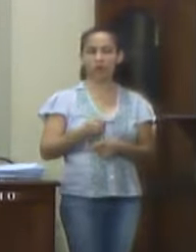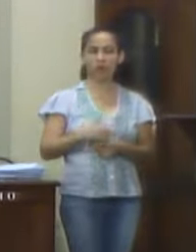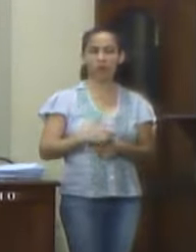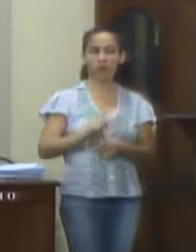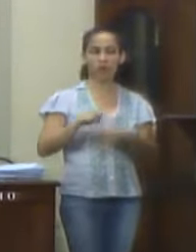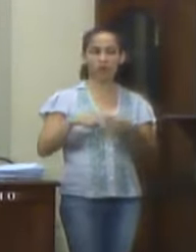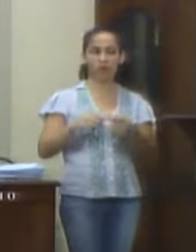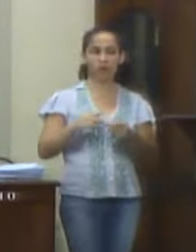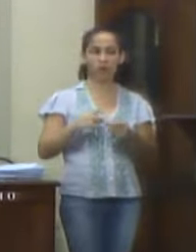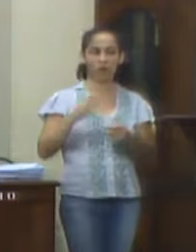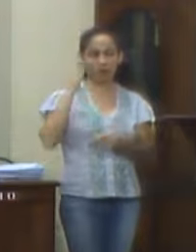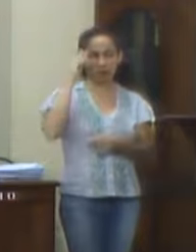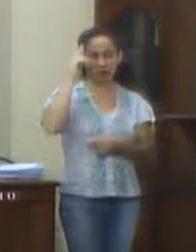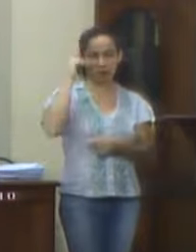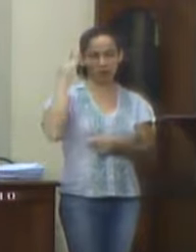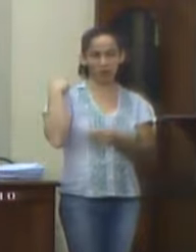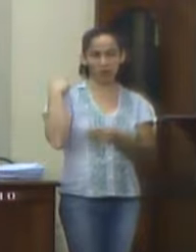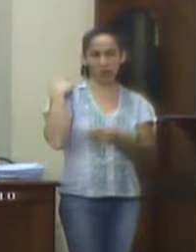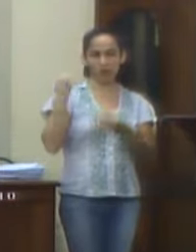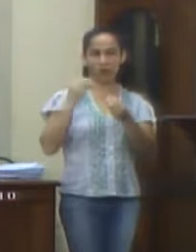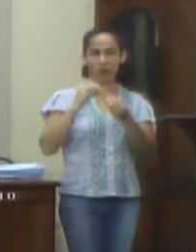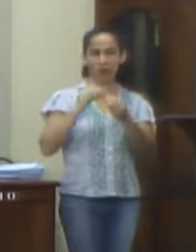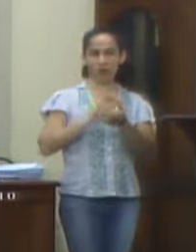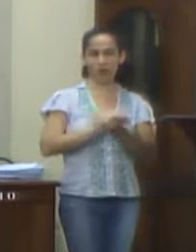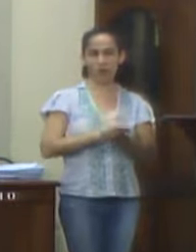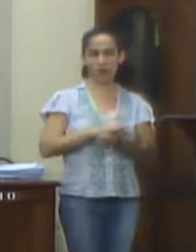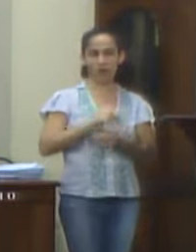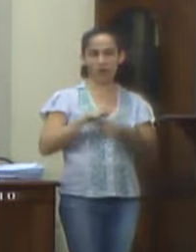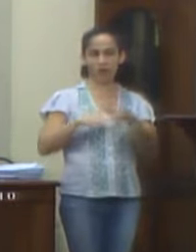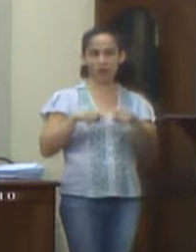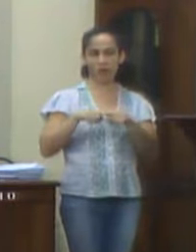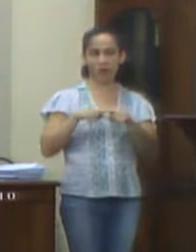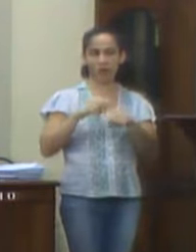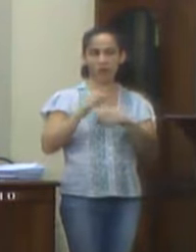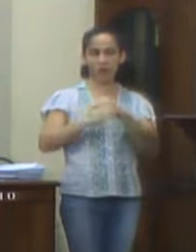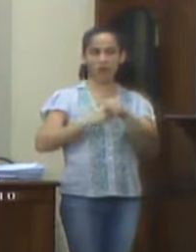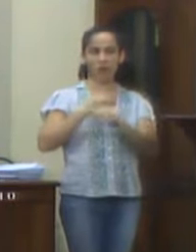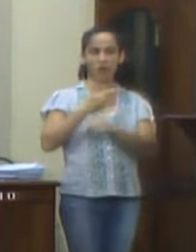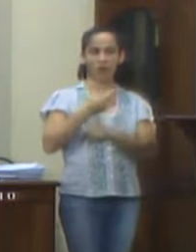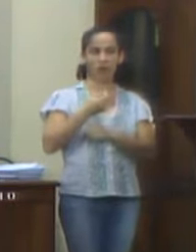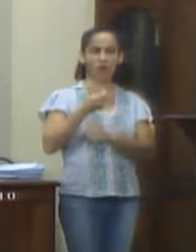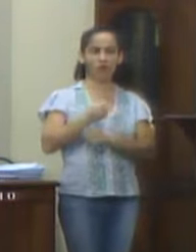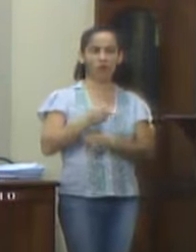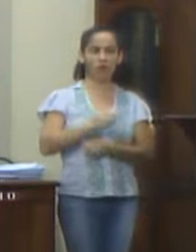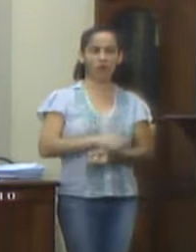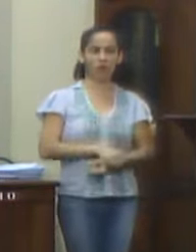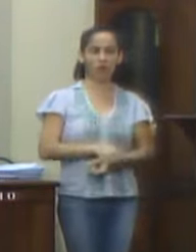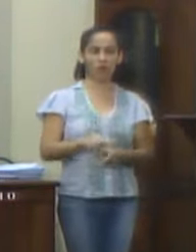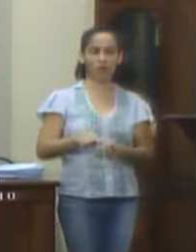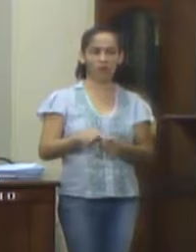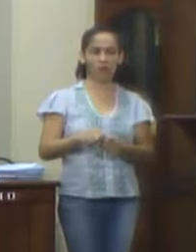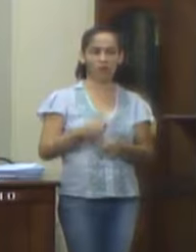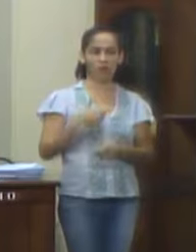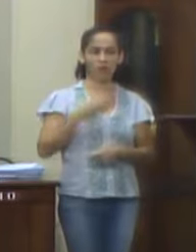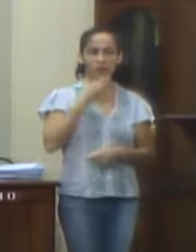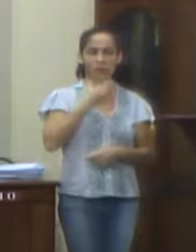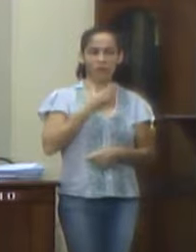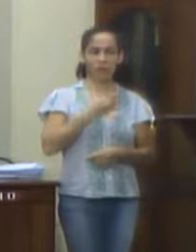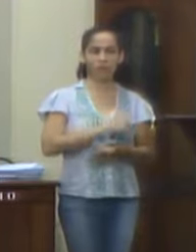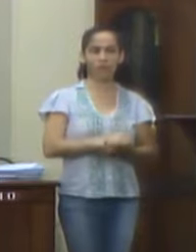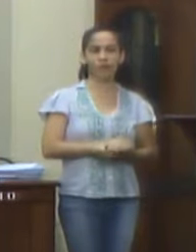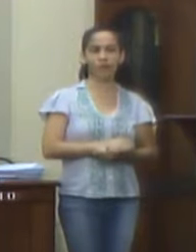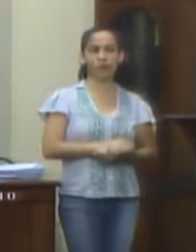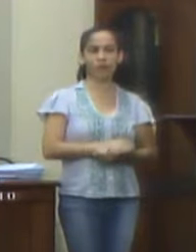decorrentes da competência de dezembro de 2016, seja de 2018, decorrentes da competência de dezembro de 2017.